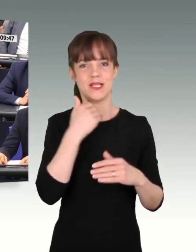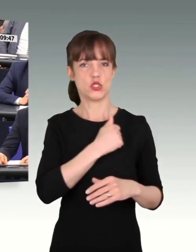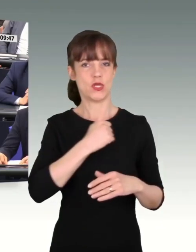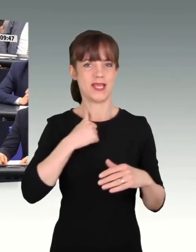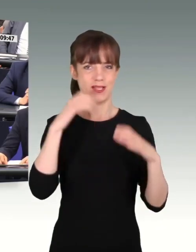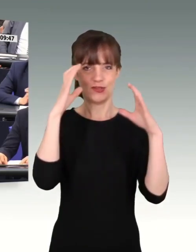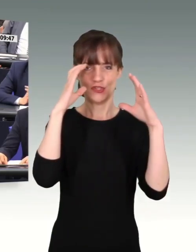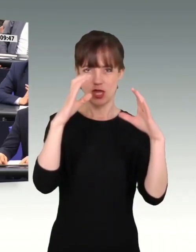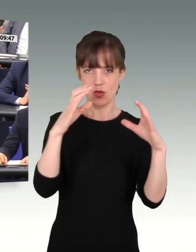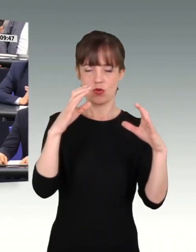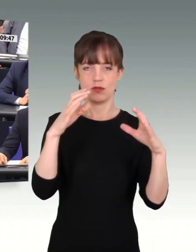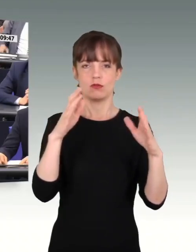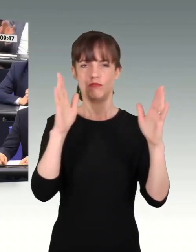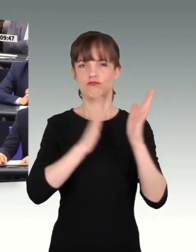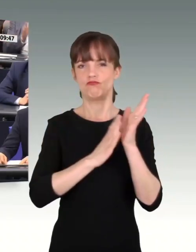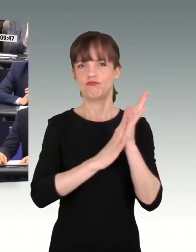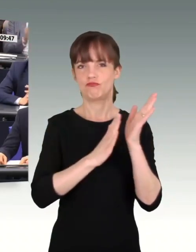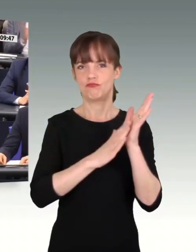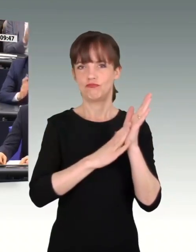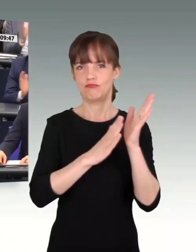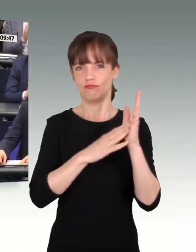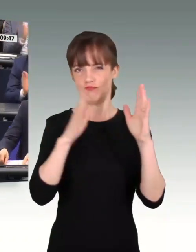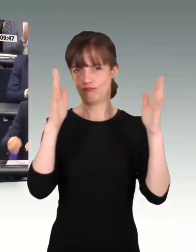und vor dem Fernseher applaudieren. Danke.